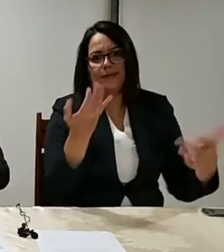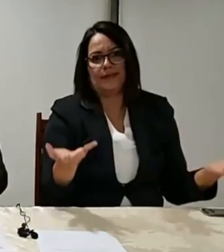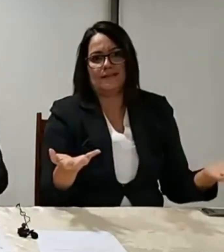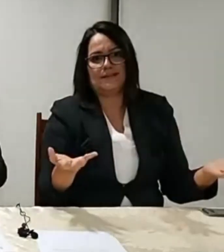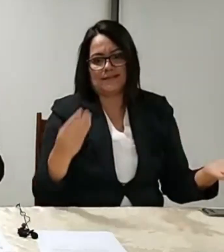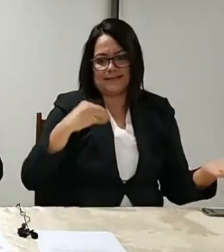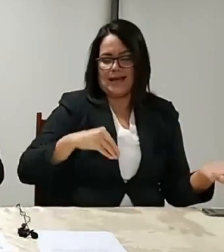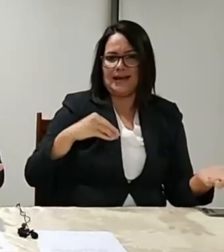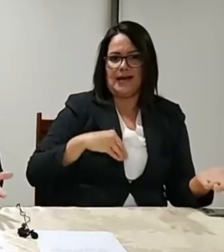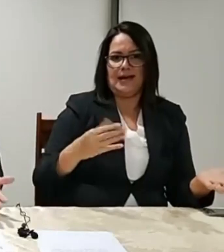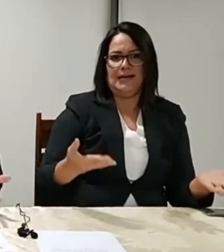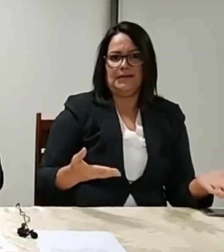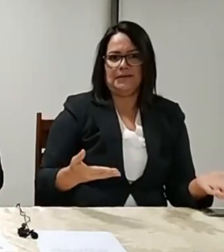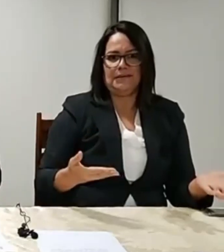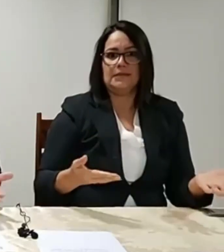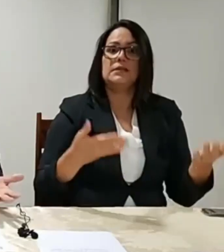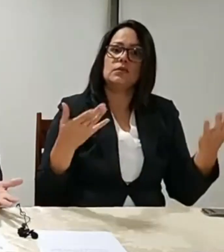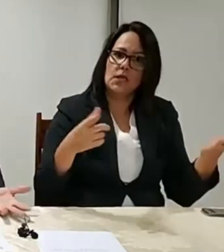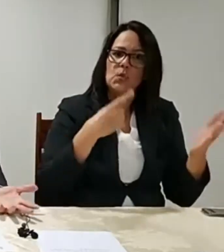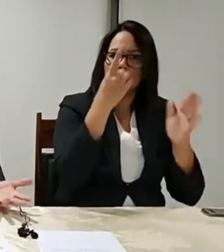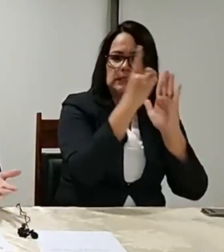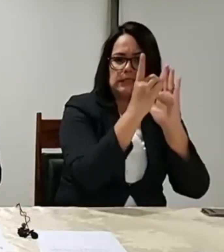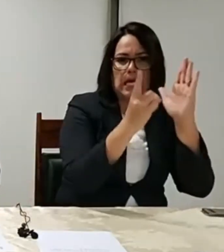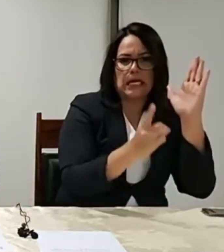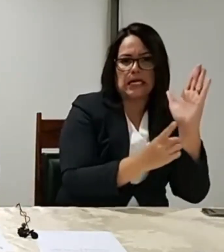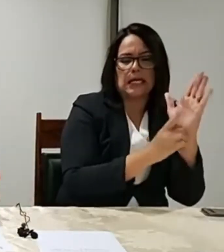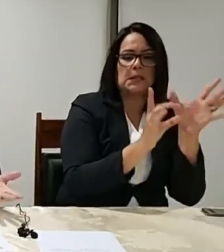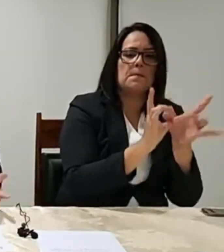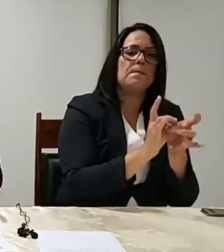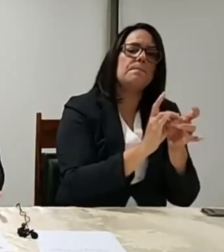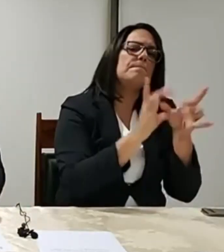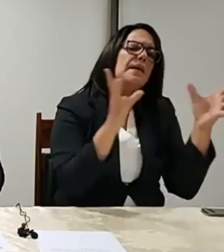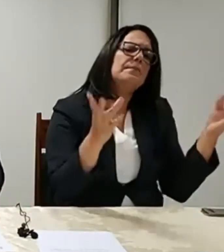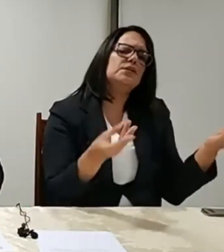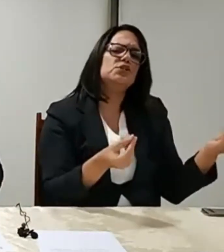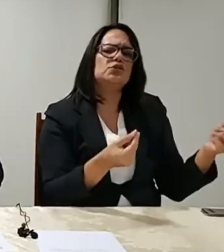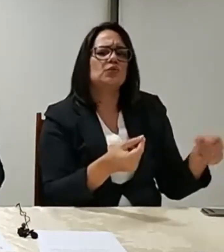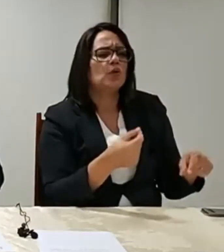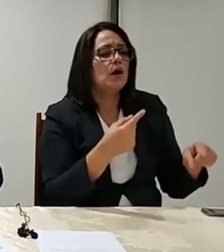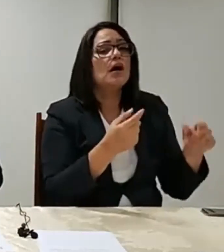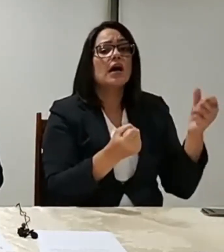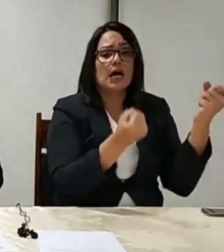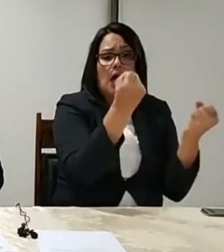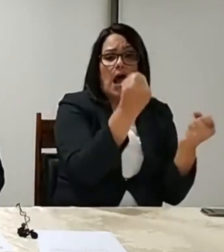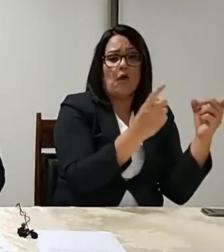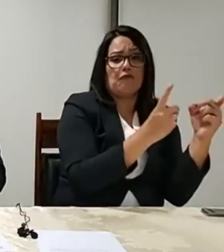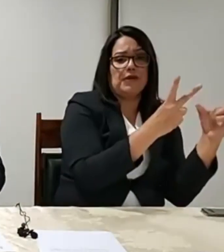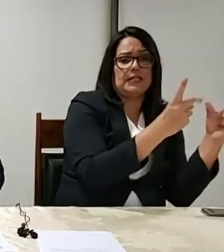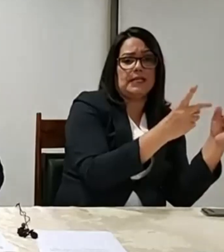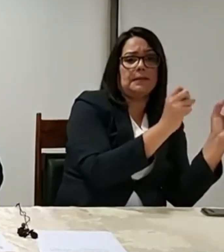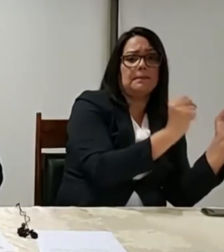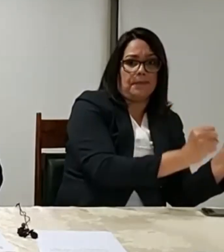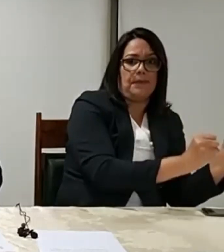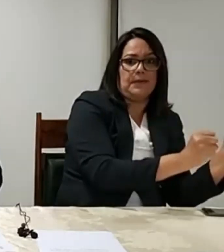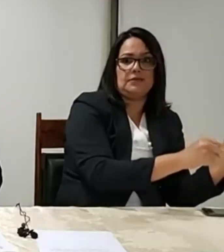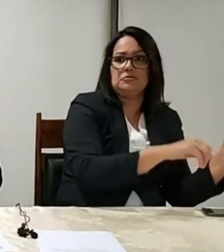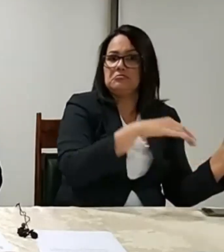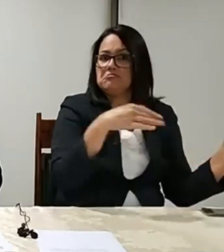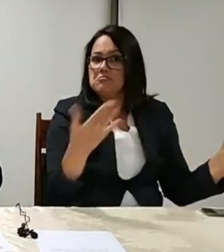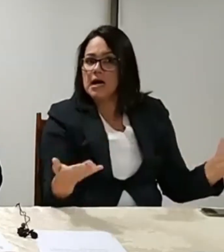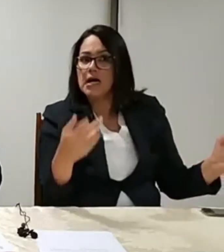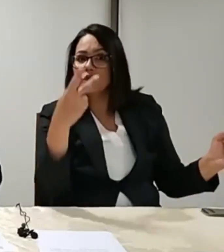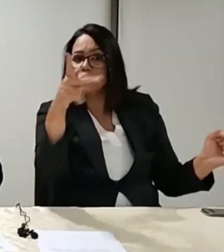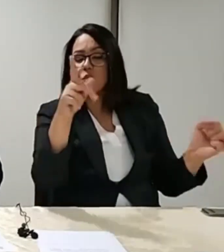Estado aí que, no decreto do governador, ele permitiu as concessionárias. Por que a concessionária pode vender carro e você, na